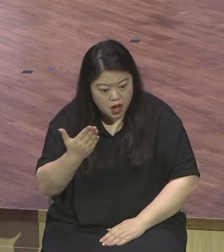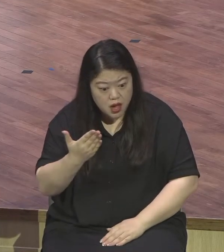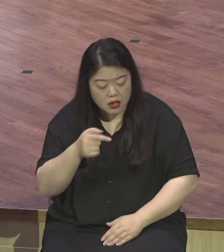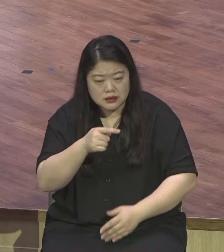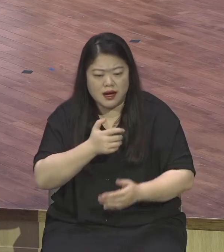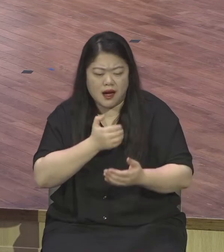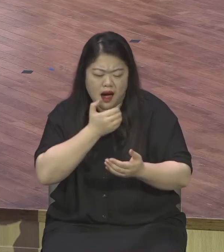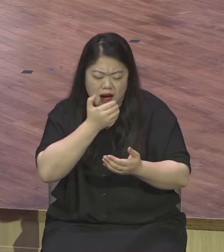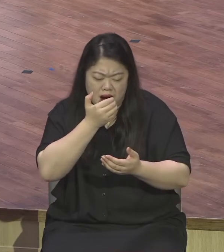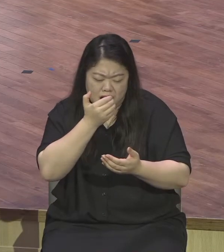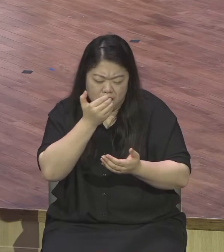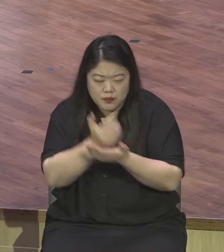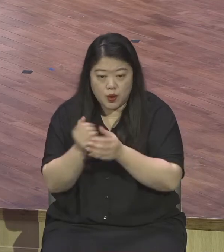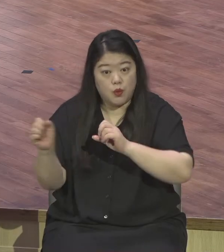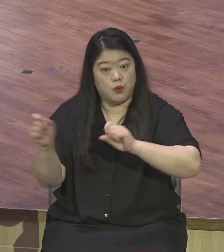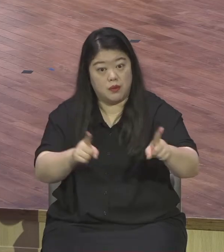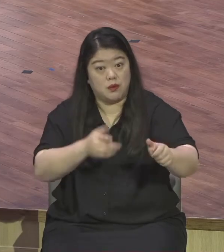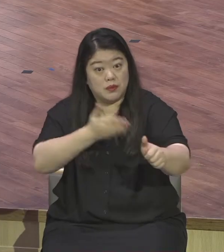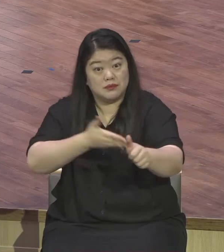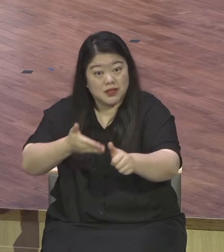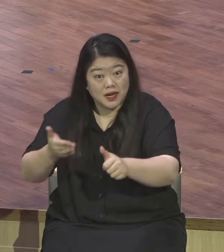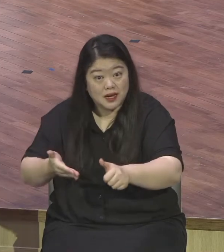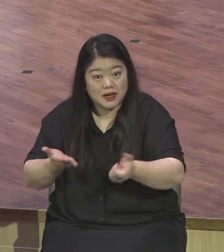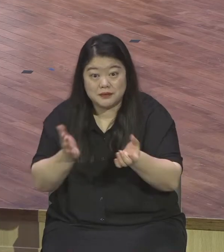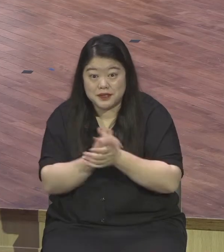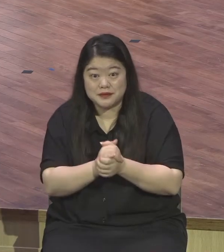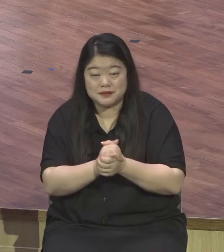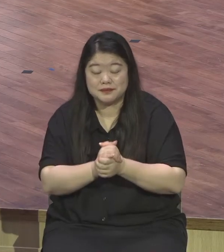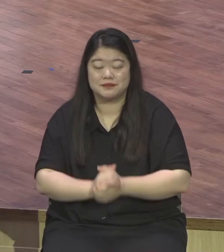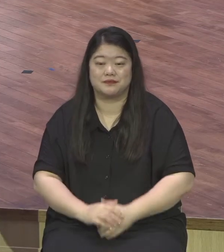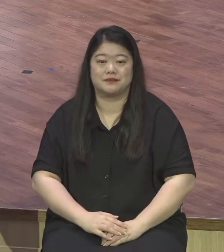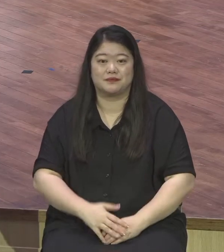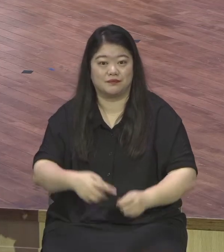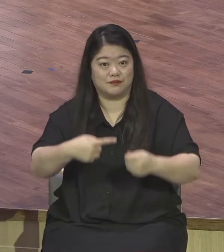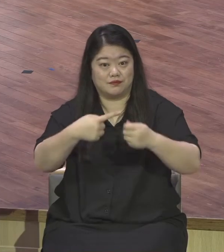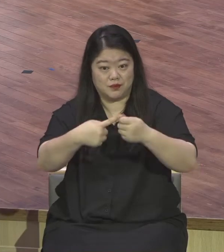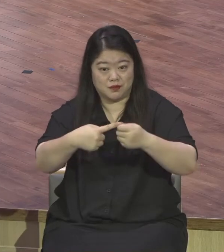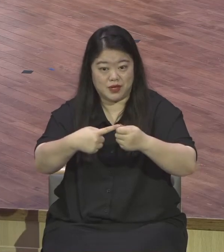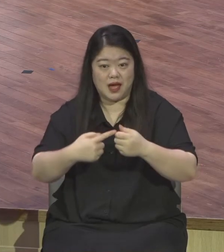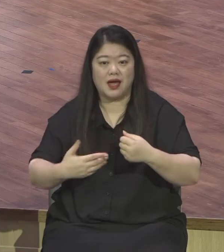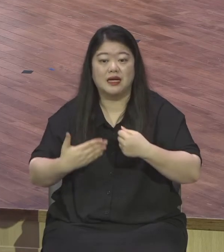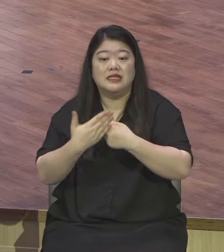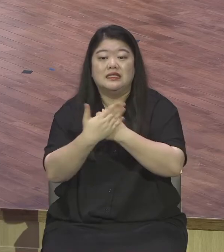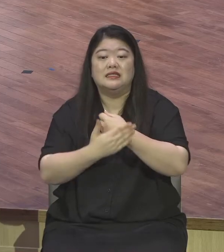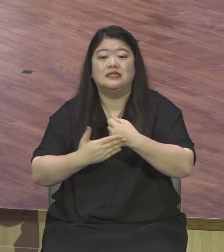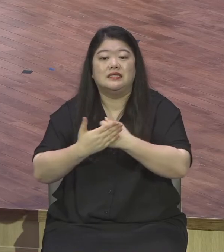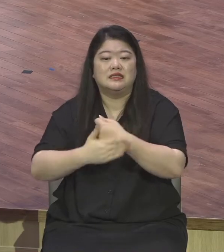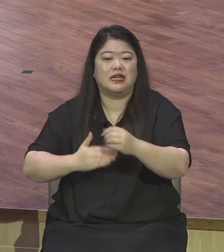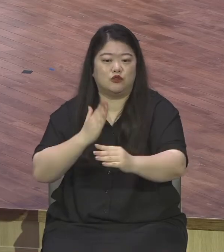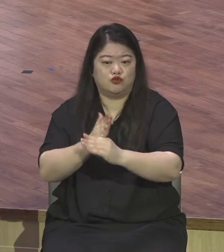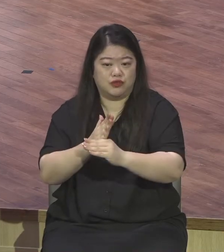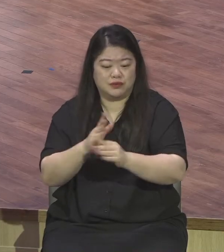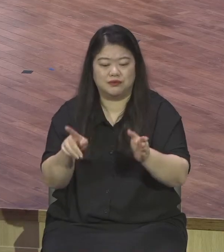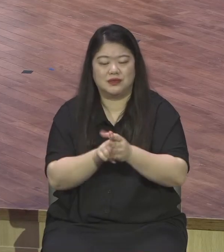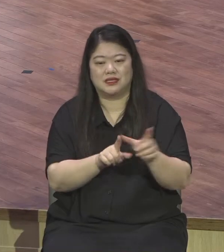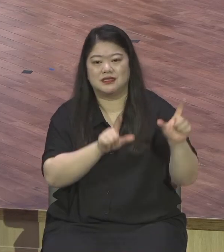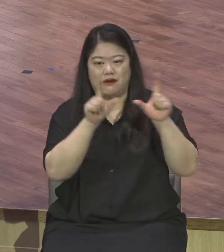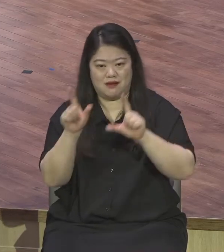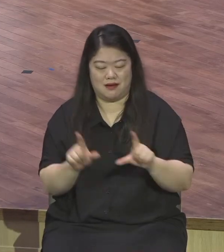나가시길 제문으로 축복합니다. 첫째로 은혜가 이끄는 신앙생활 6절 7절